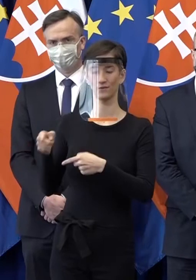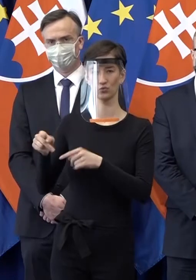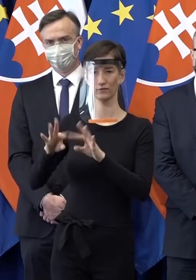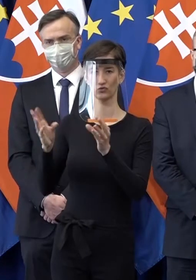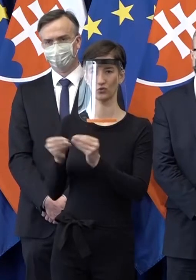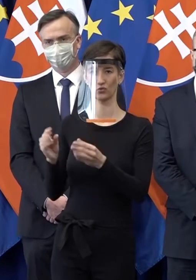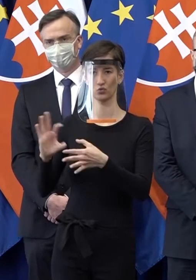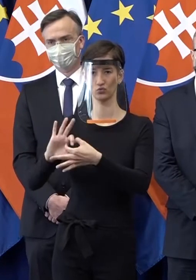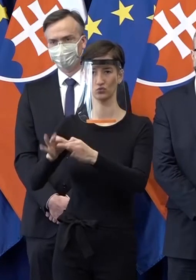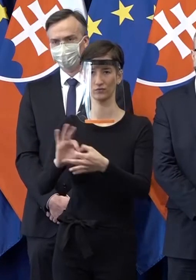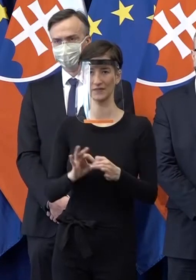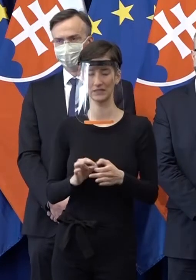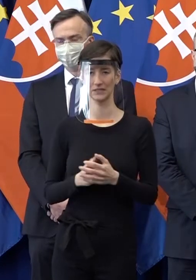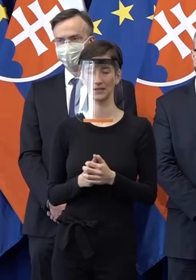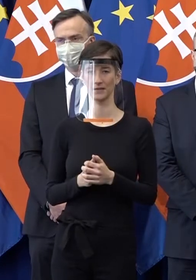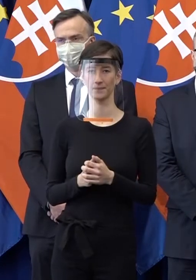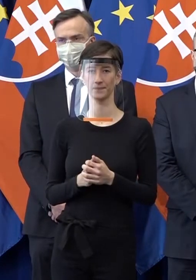o budúcnosti tejto spoločnosti.